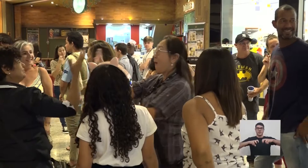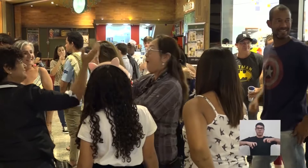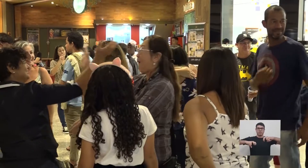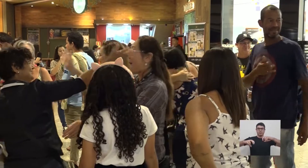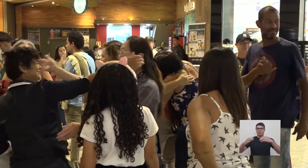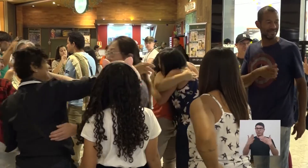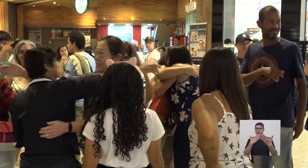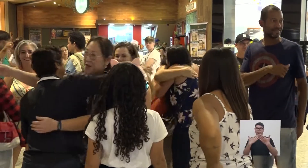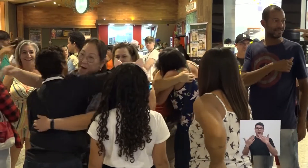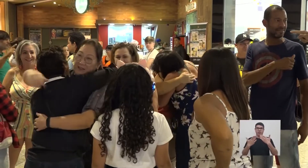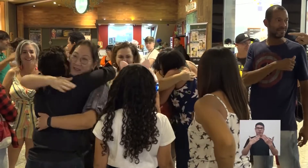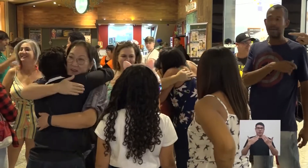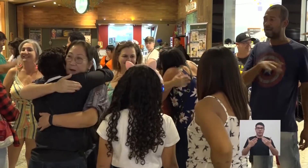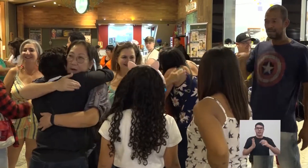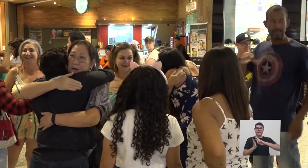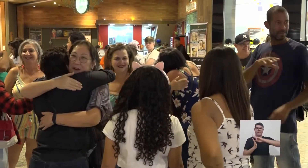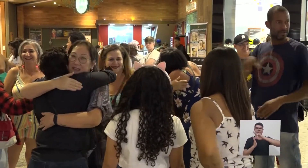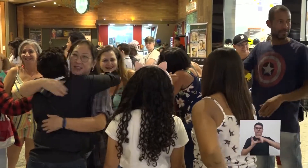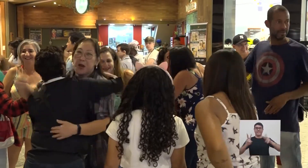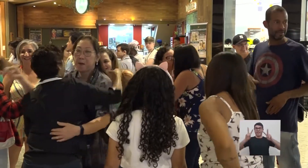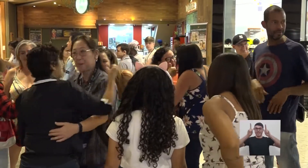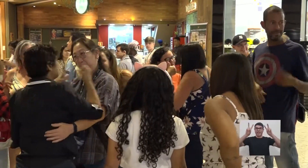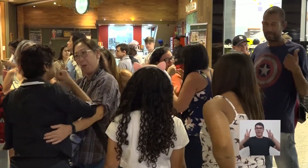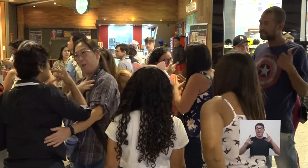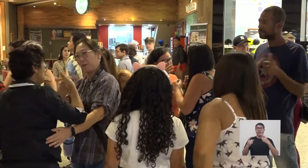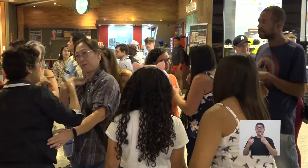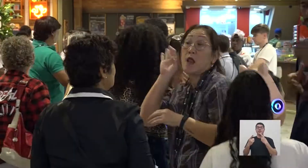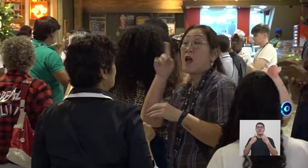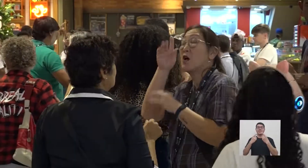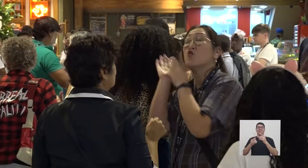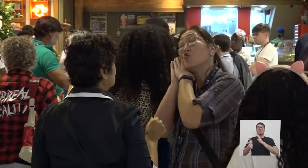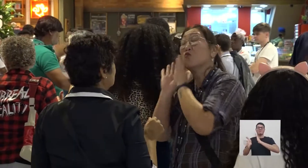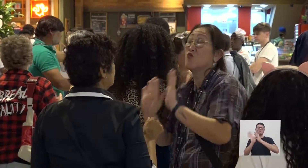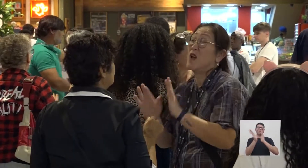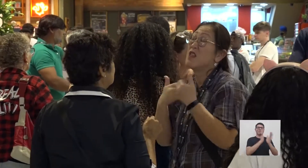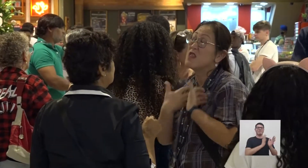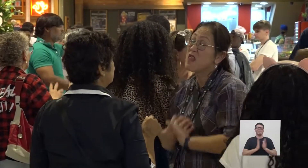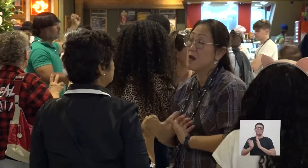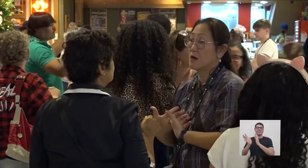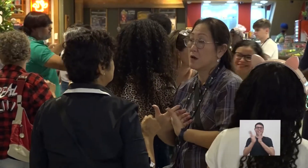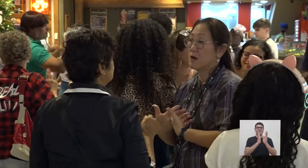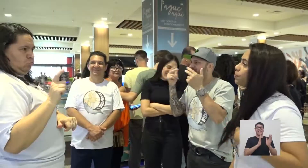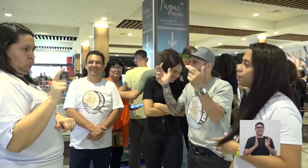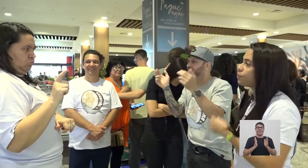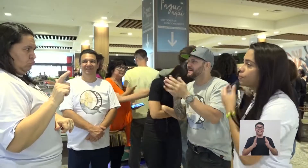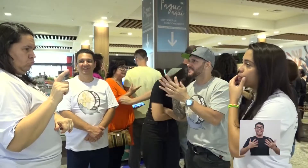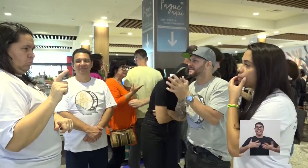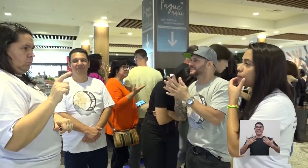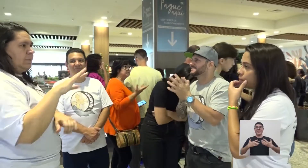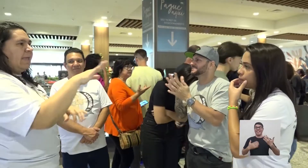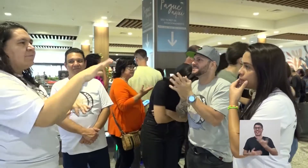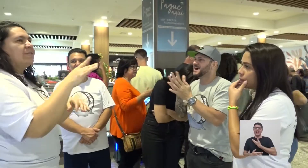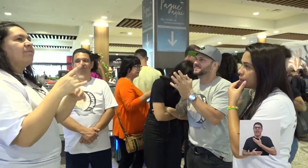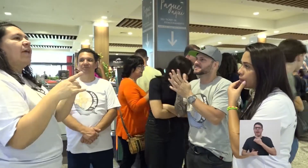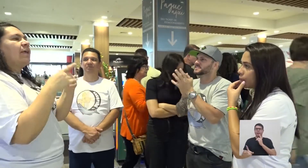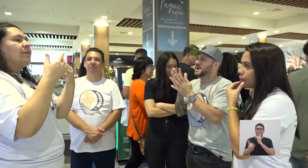Rodas de conversa onde os mais diversos assuntos estão debatidos com as mãos e a euforia de encontrar os amigos